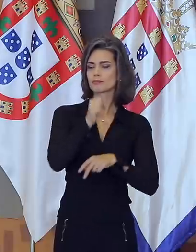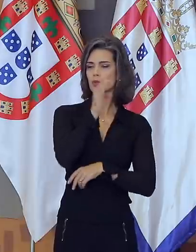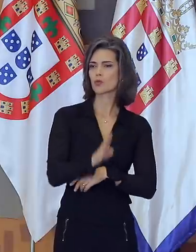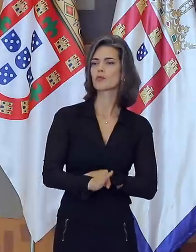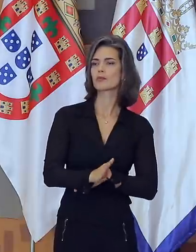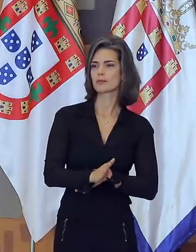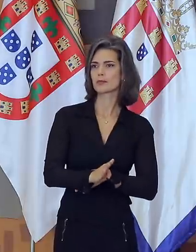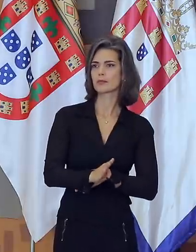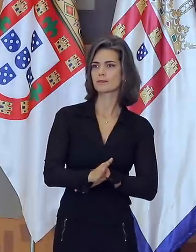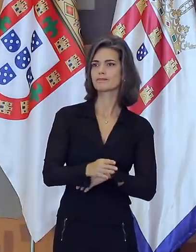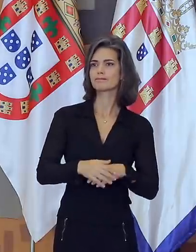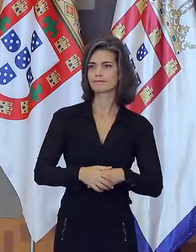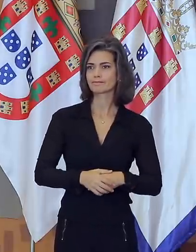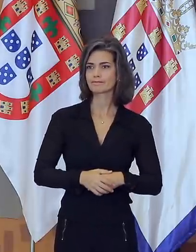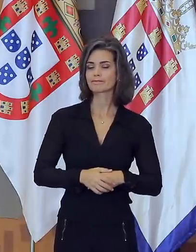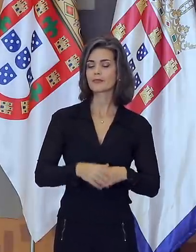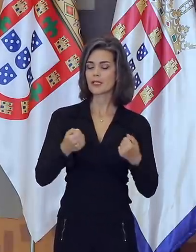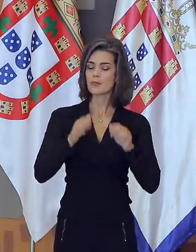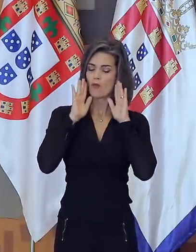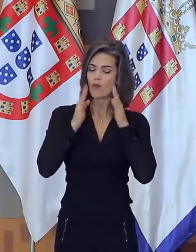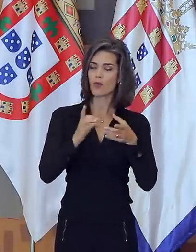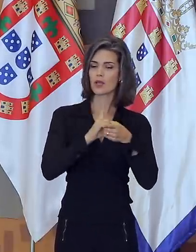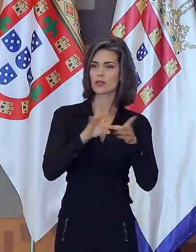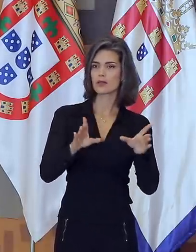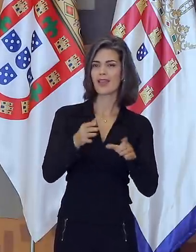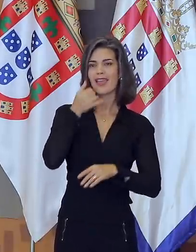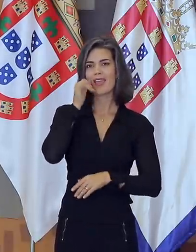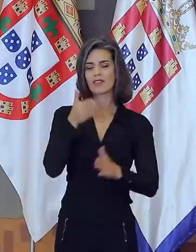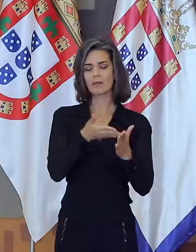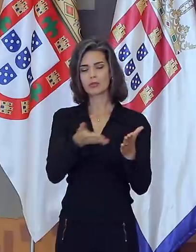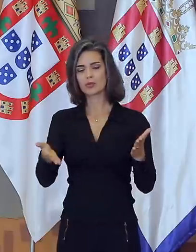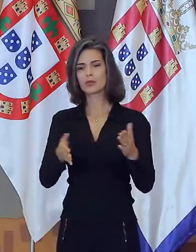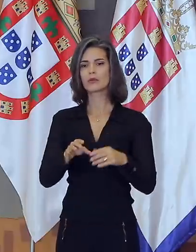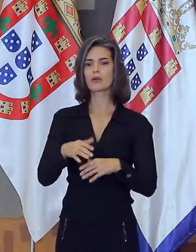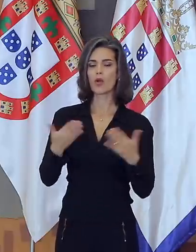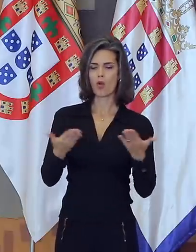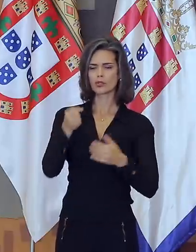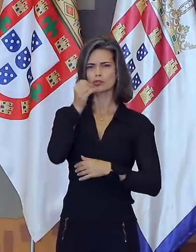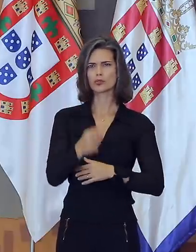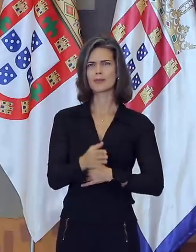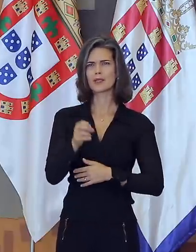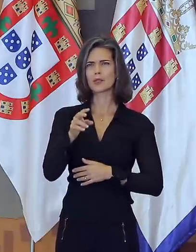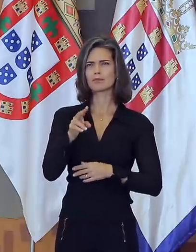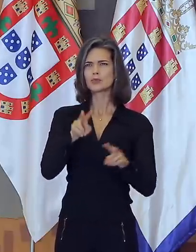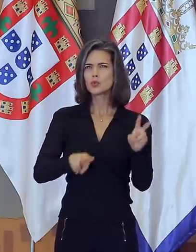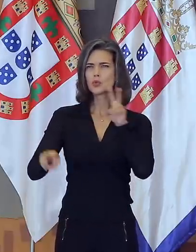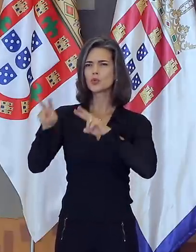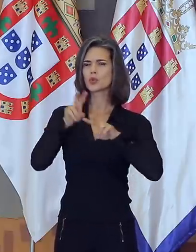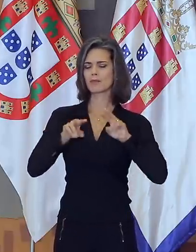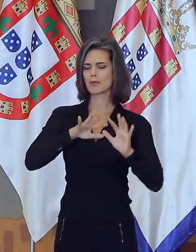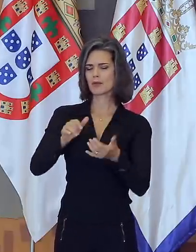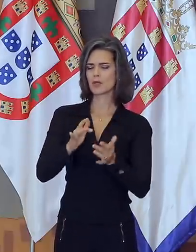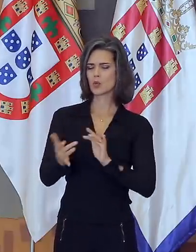-se, ainda mais em uma democracia. Hoje, se olhamos à volta, o que vemos no Brasil, na perspectiva do Ministério das Relações